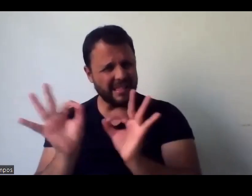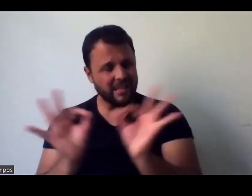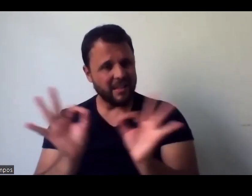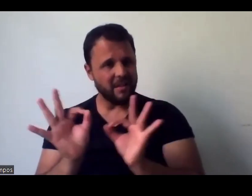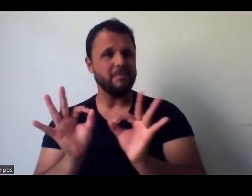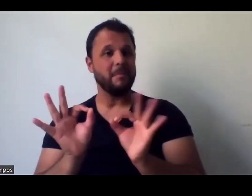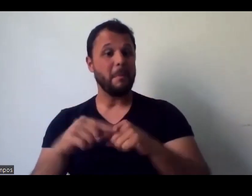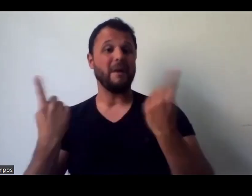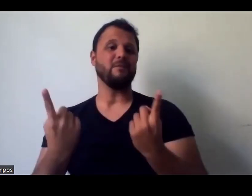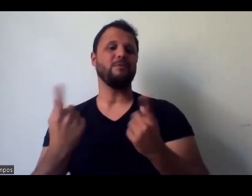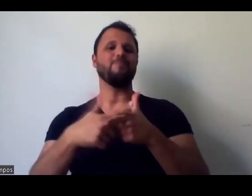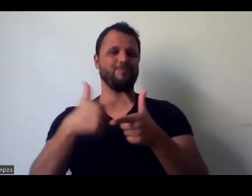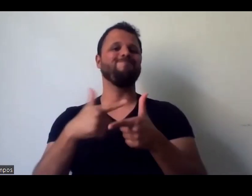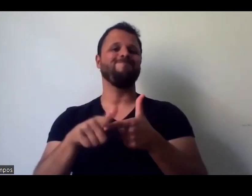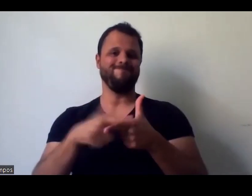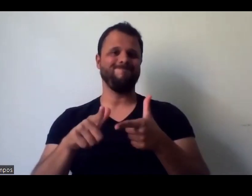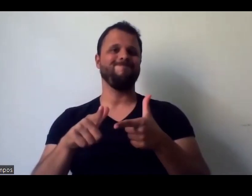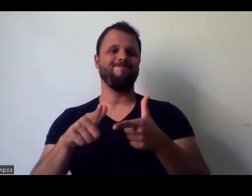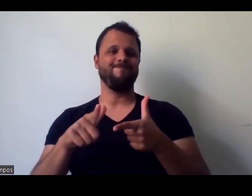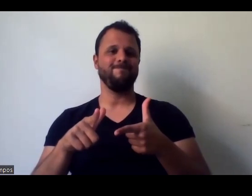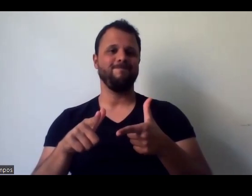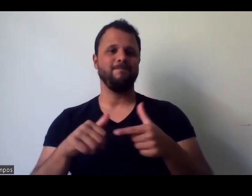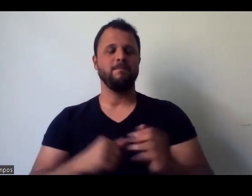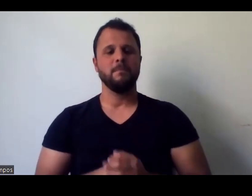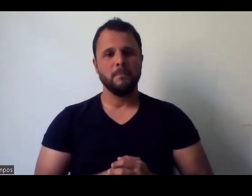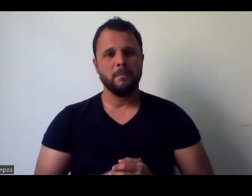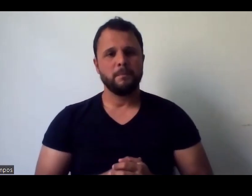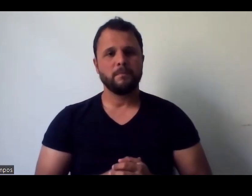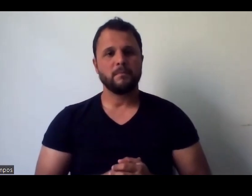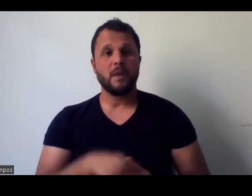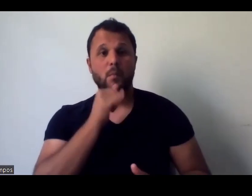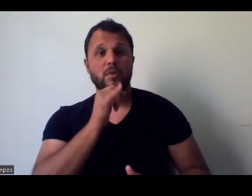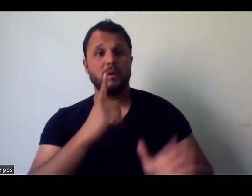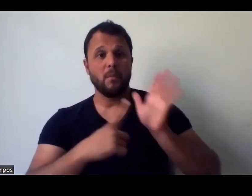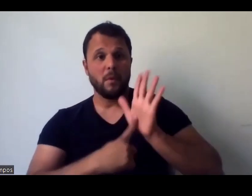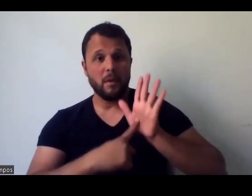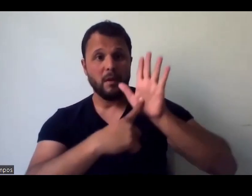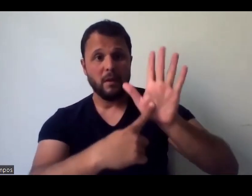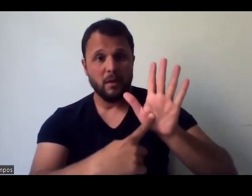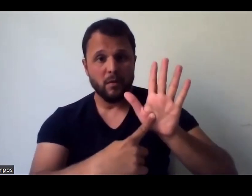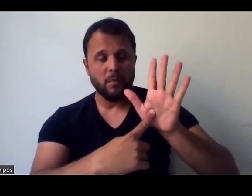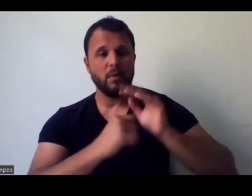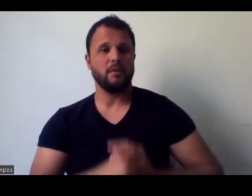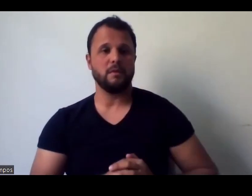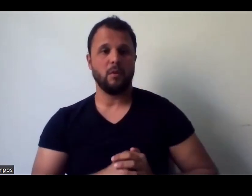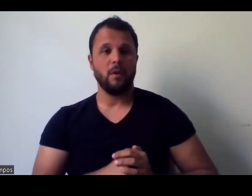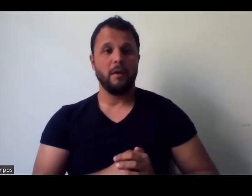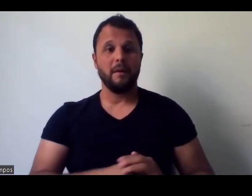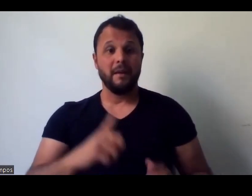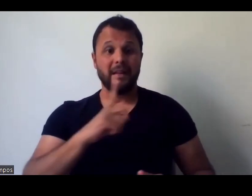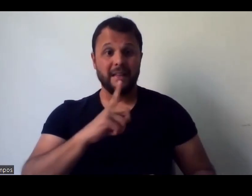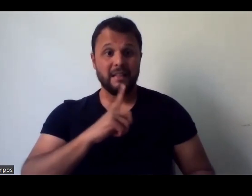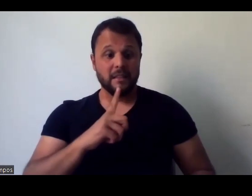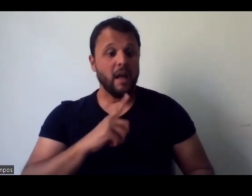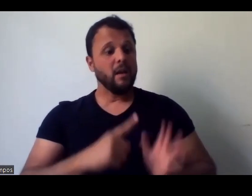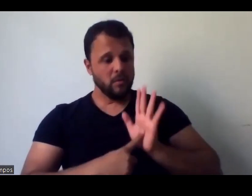questão nossa, né, e das exposições, pelo menos elas são colocadas, tem a exposição, a exposição fica